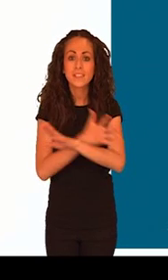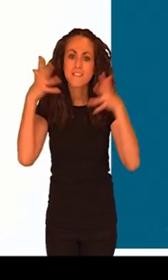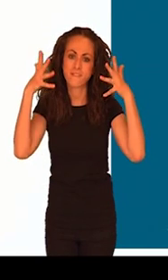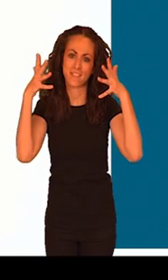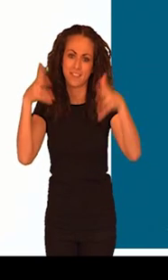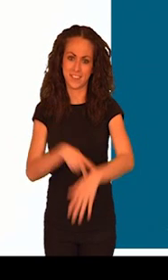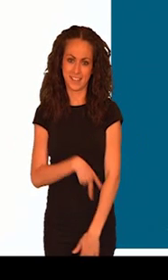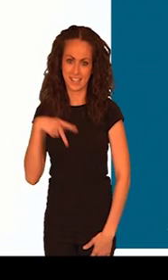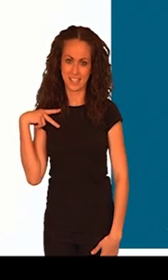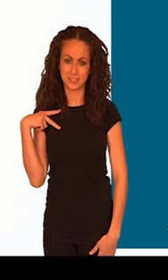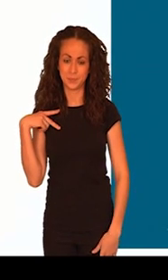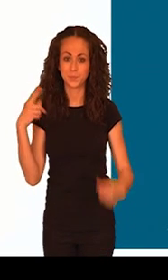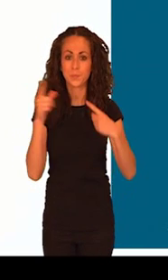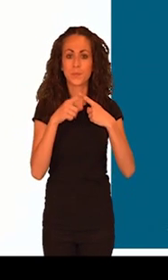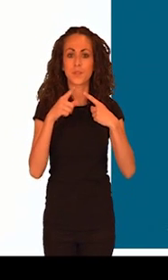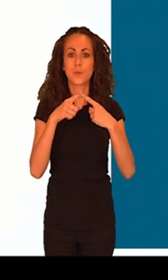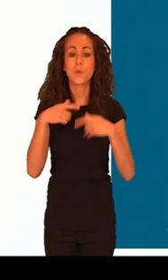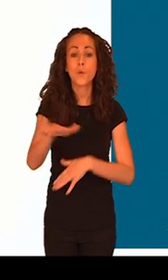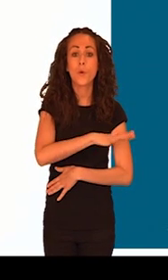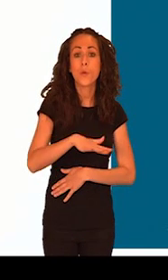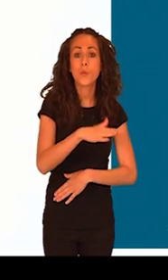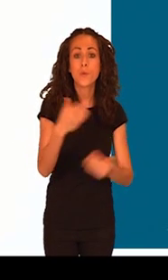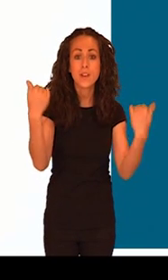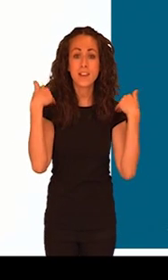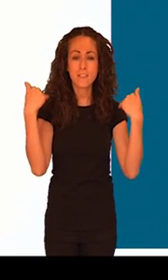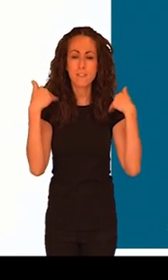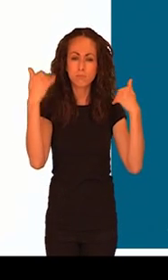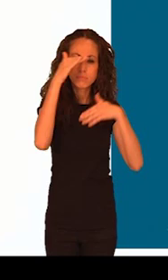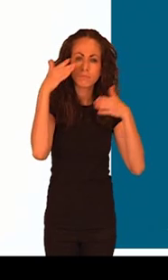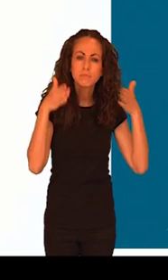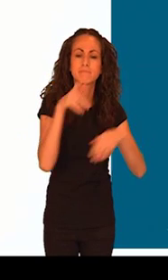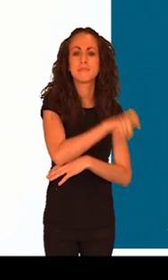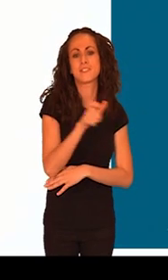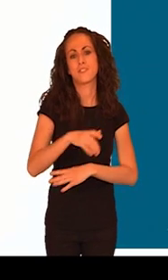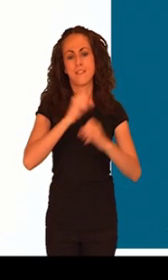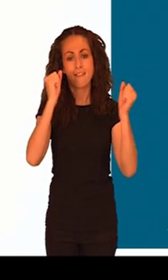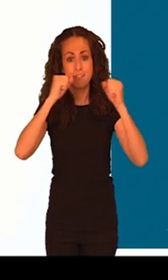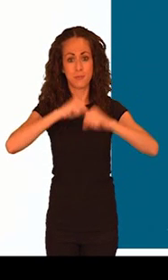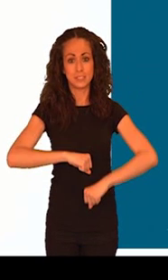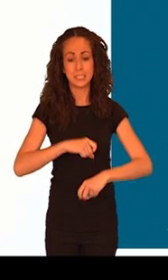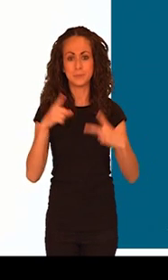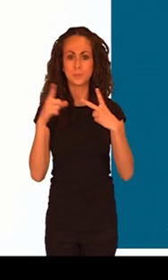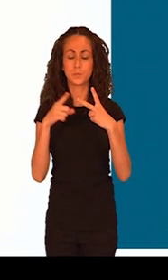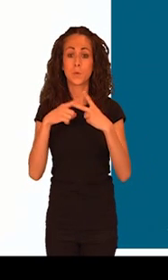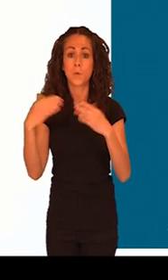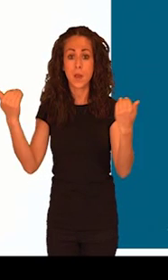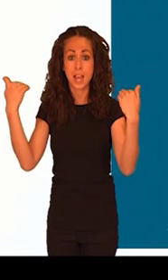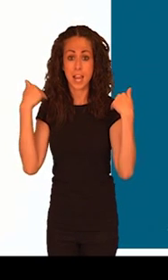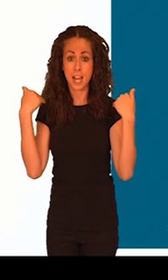Recomendaciones generales antes de hacer los ejercicios. Estas zonas de ejercicios están pensadas para personas adultas. El